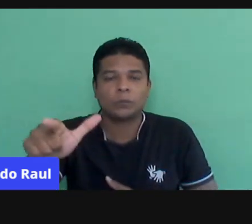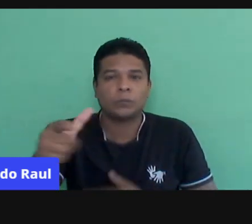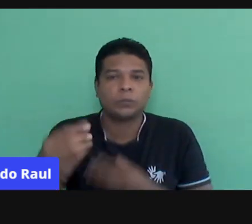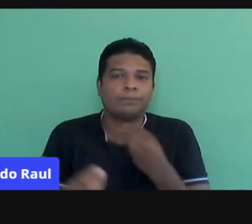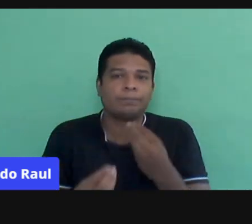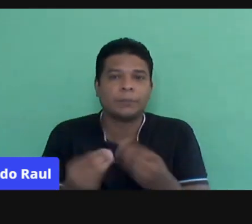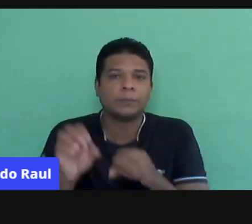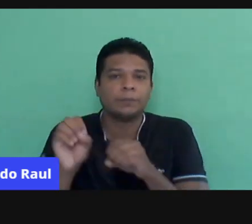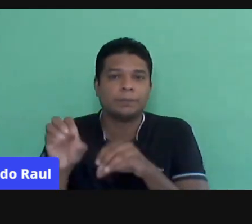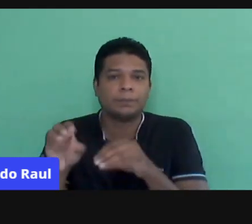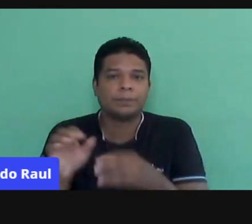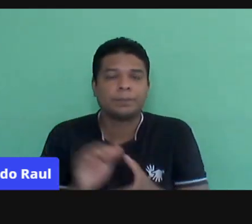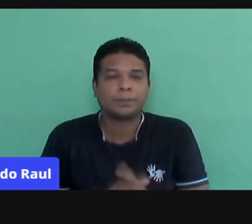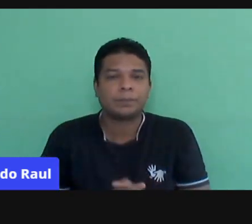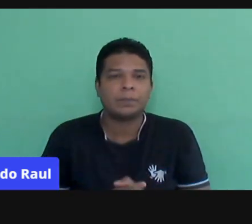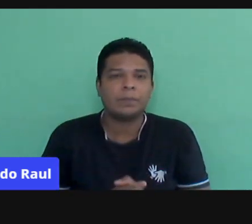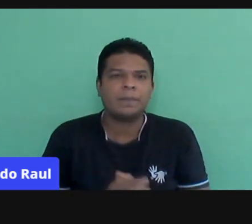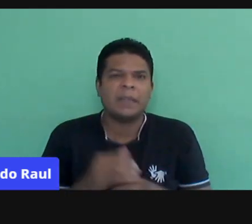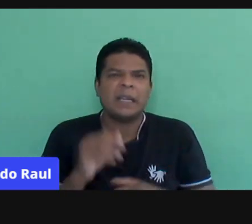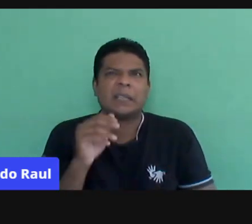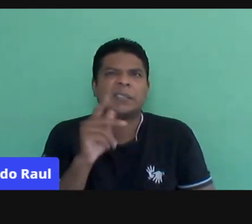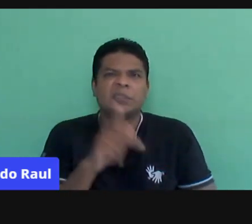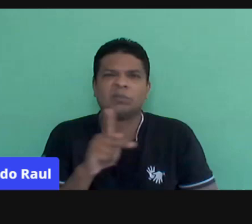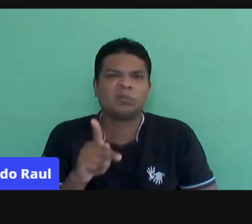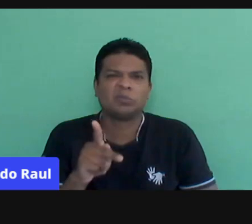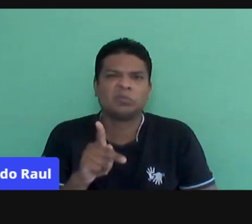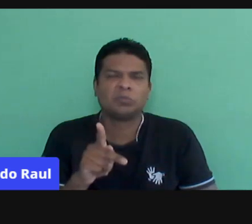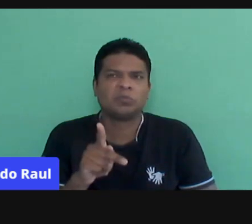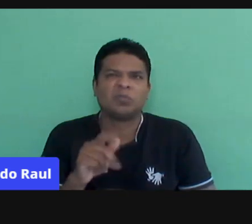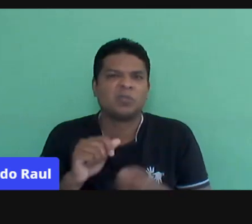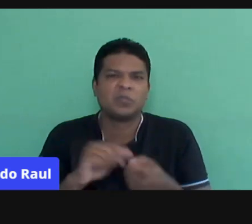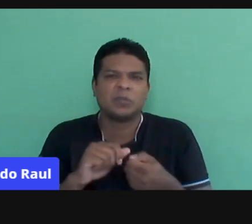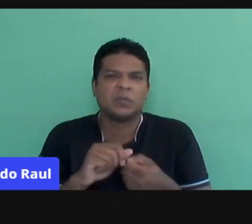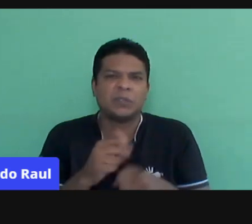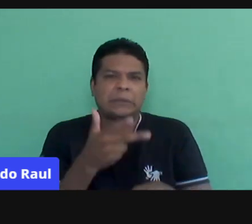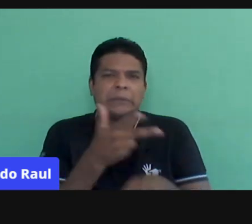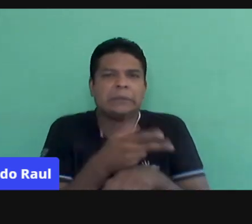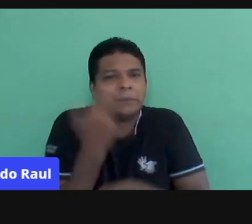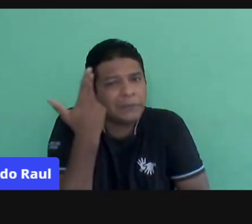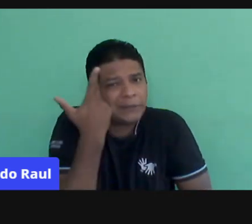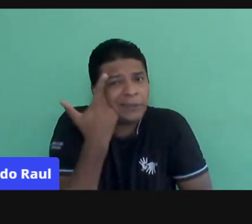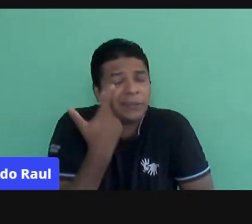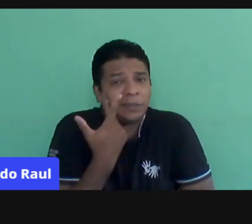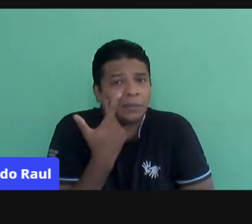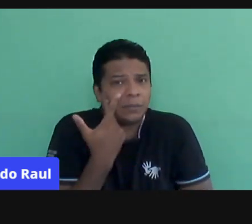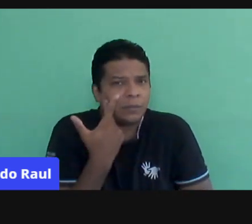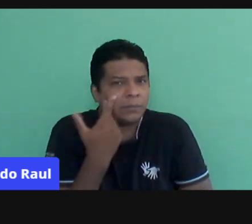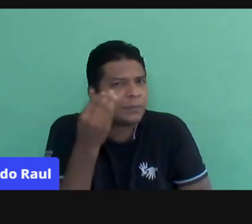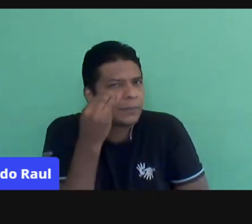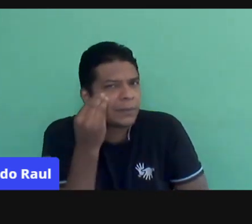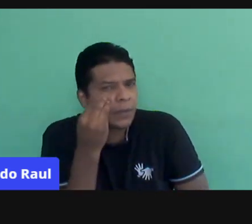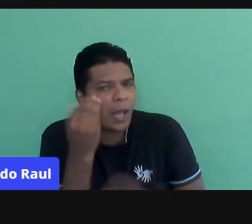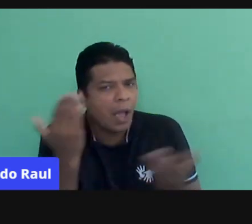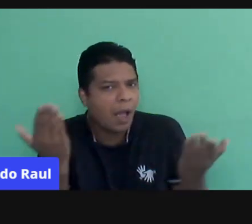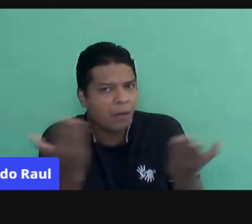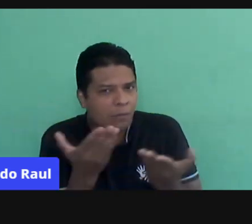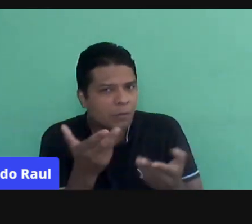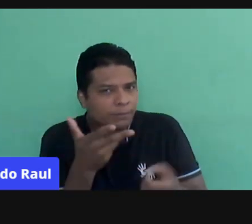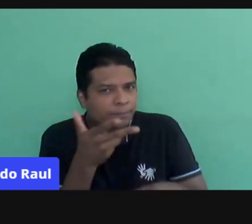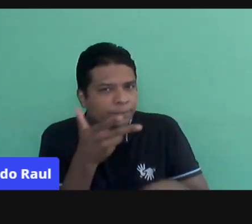modos. Ai, professora, eu não fiz uso de vídeo, não. Eu tenho muita vergonha. Vamos tentar fazer agora? Que tal?